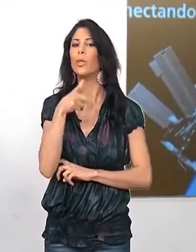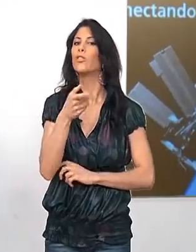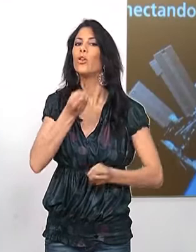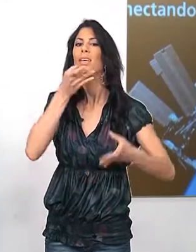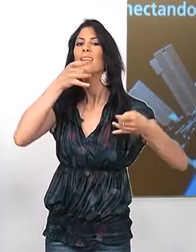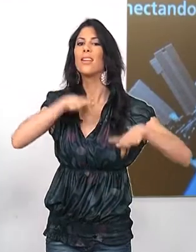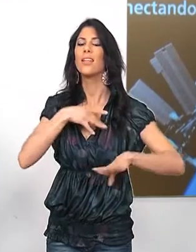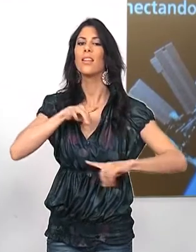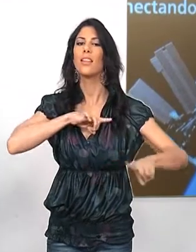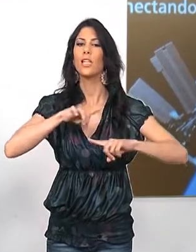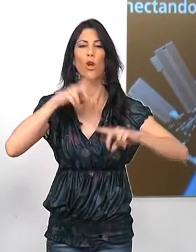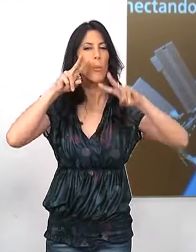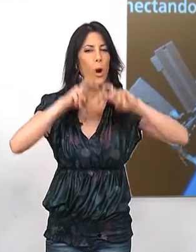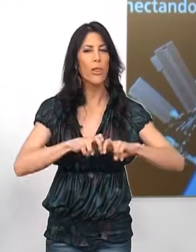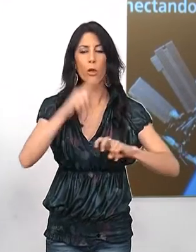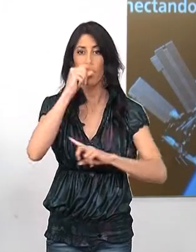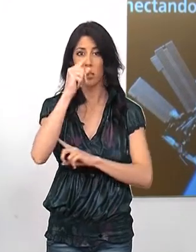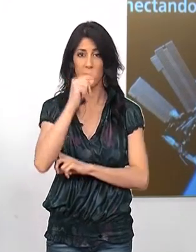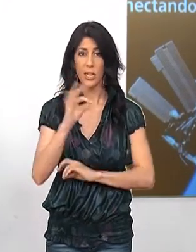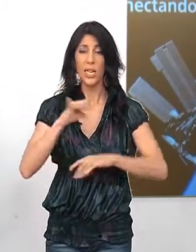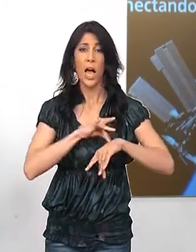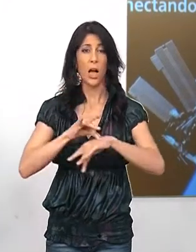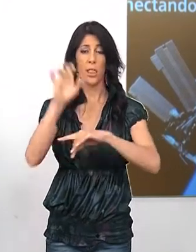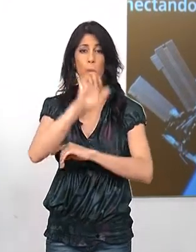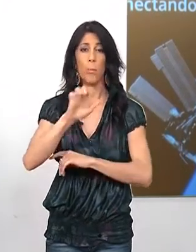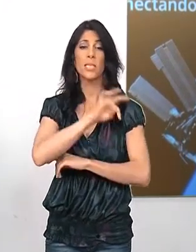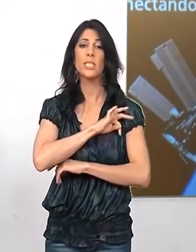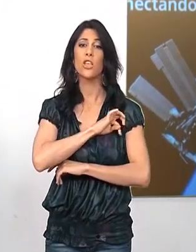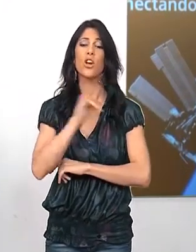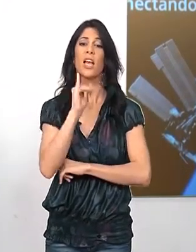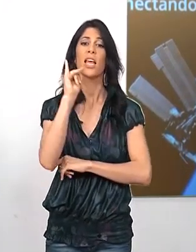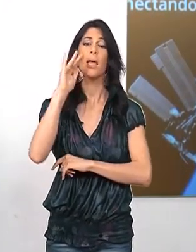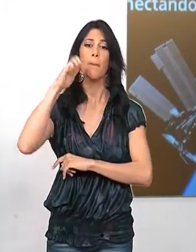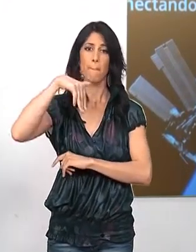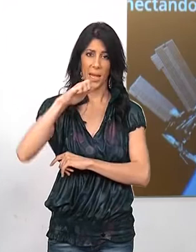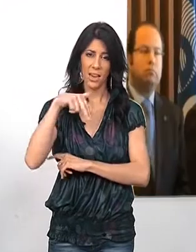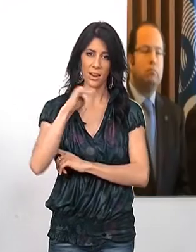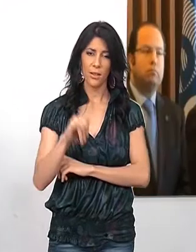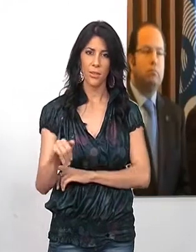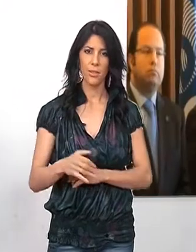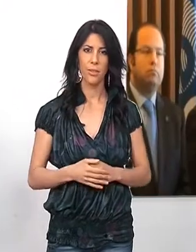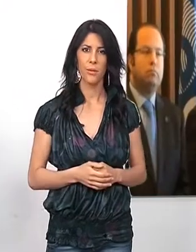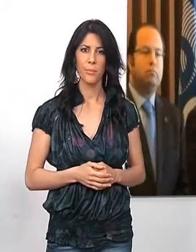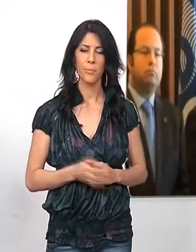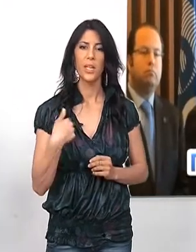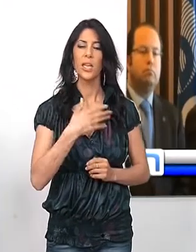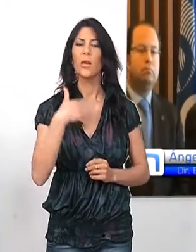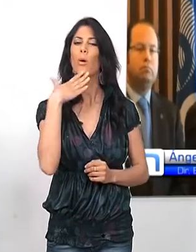Así lo ha manifestado el director de exploración científica de la Agencia Estatal Europea, Ángel Jiménez. Queremos tener entre la